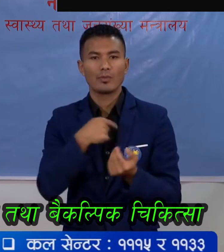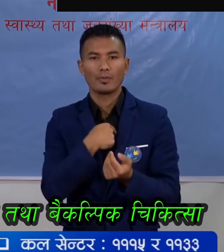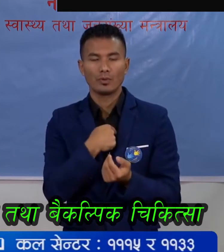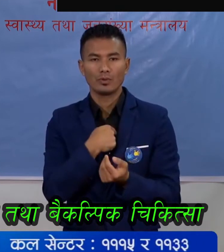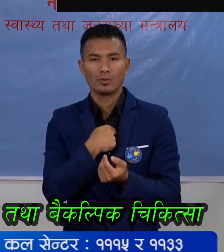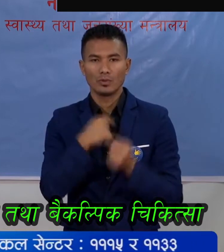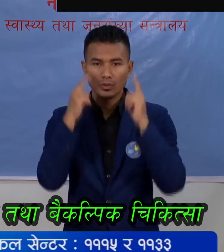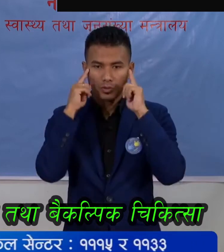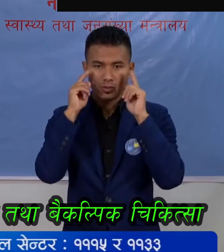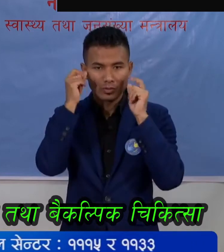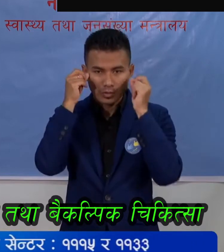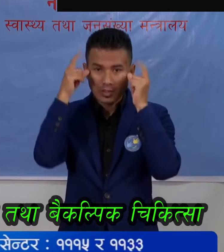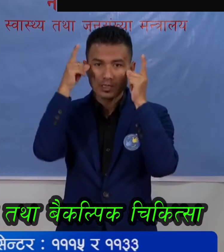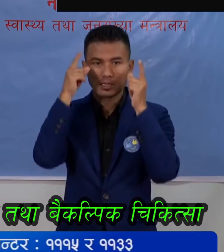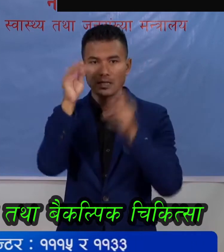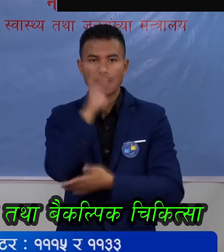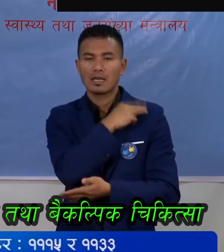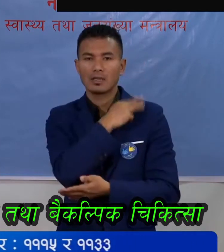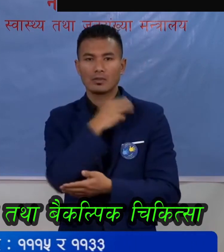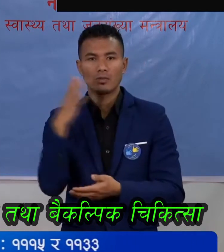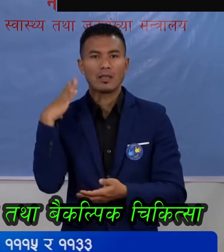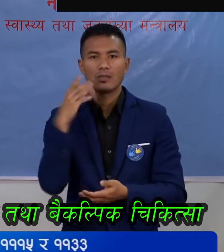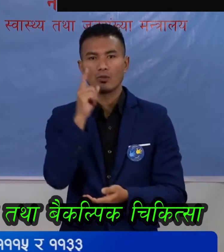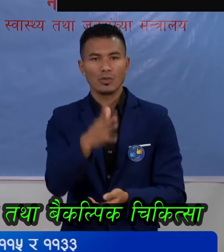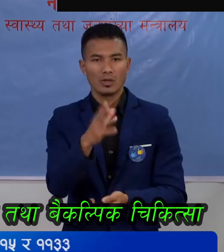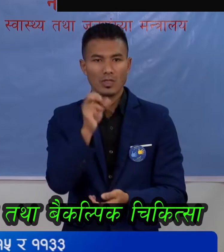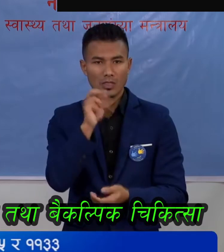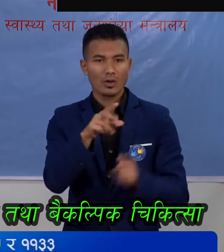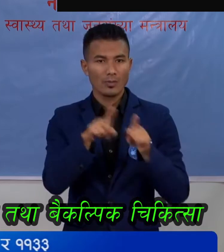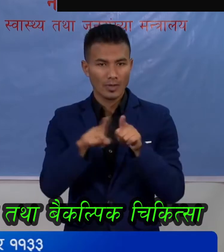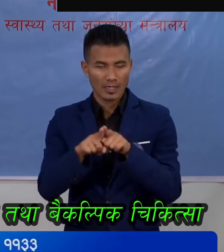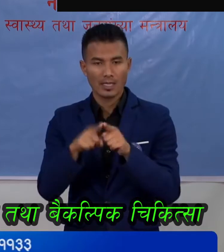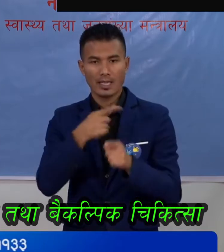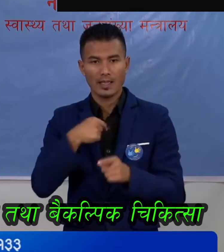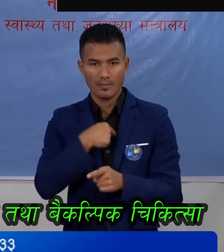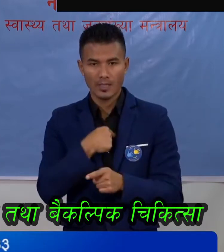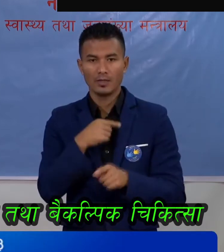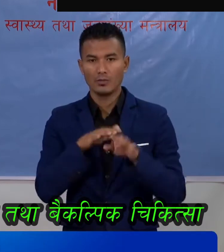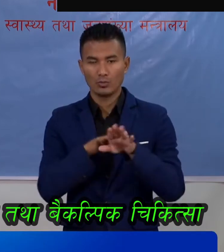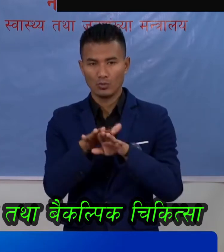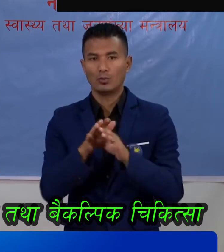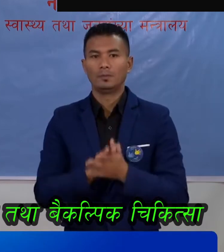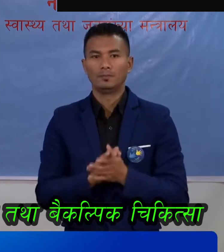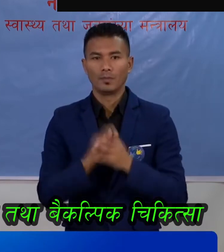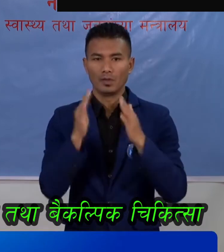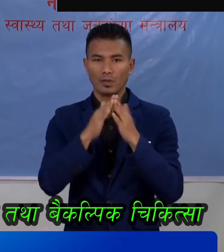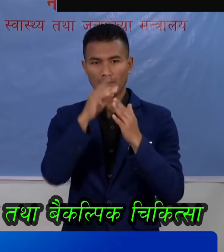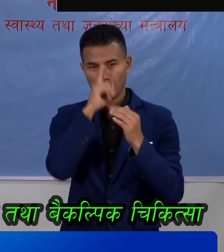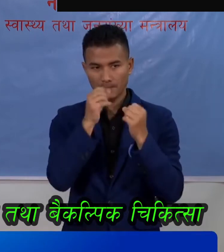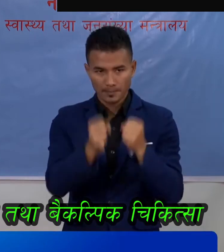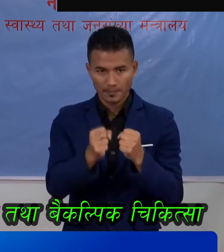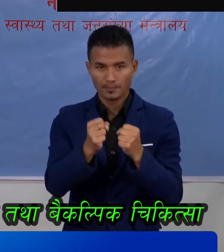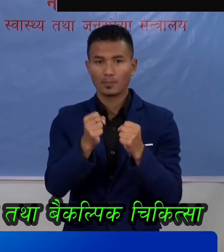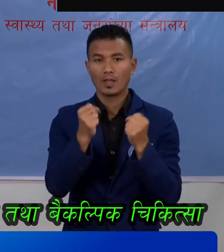सचेत नागरिको दाइत्तो है न ता पनी हाम आमी हरू ओम करेंटाइन मा